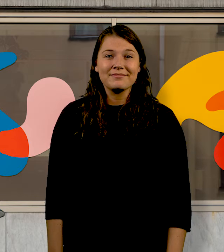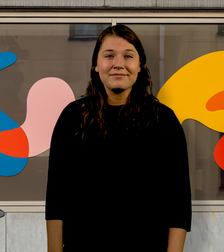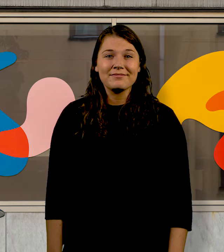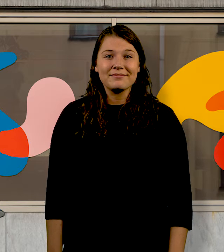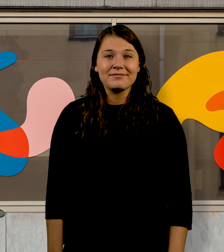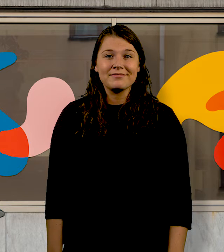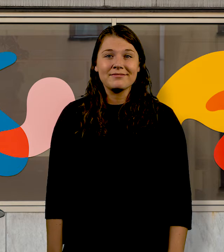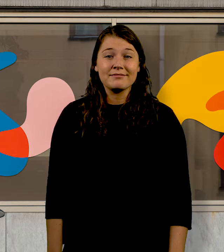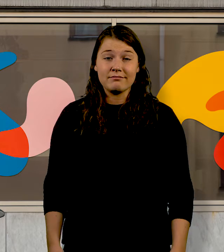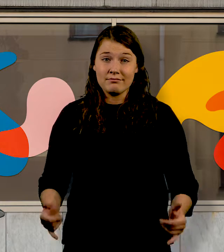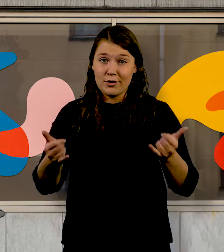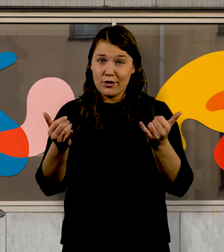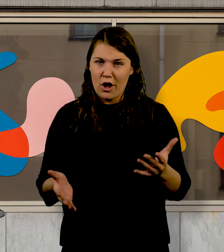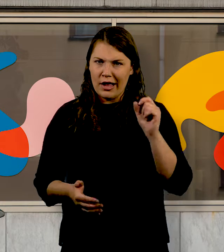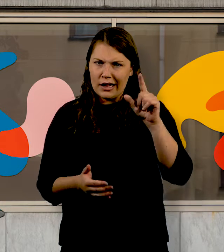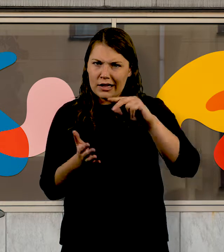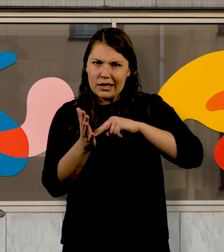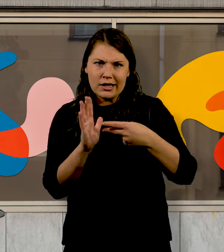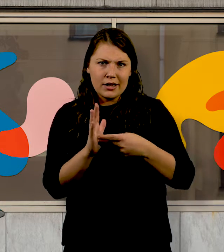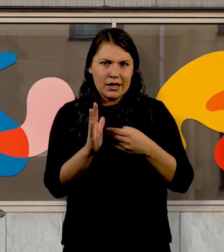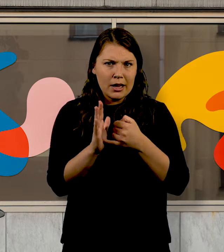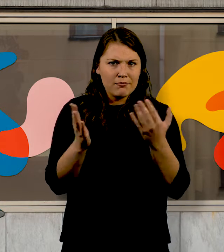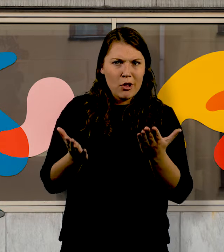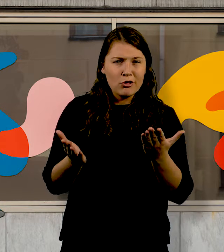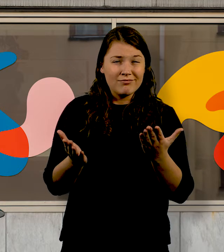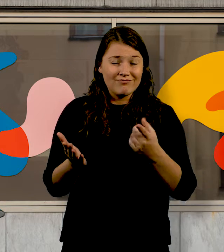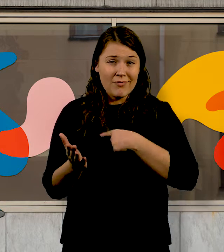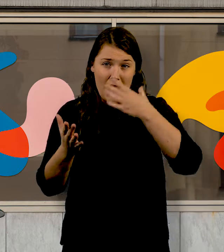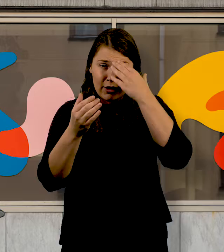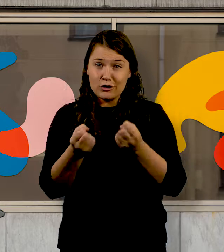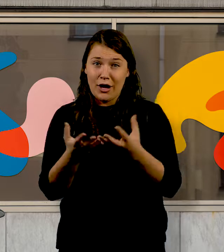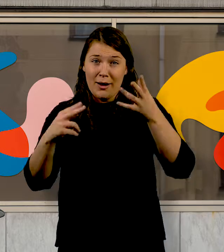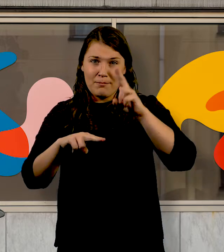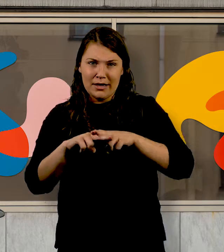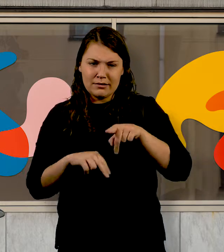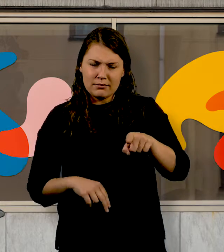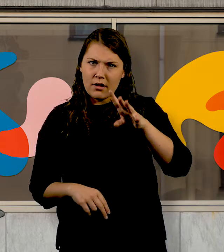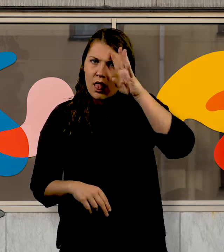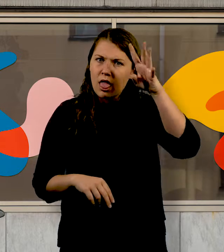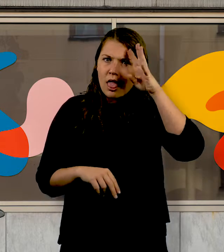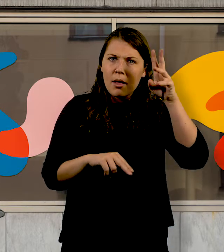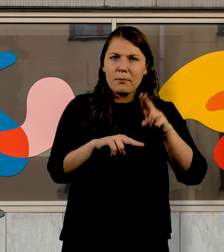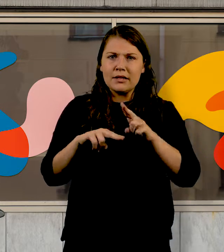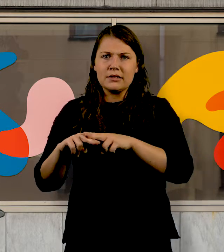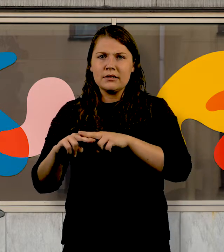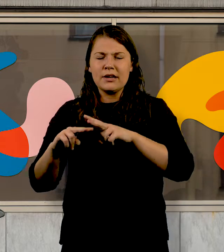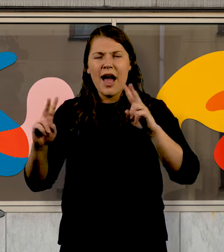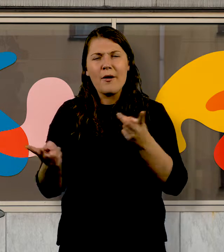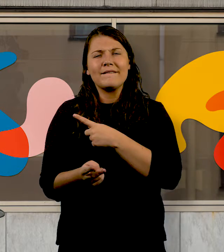möjligheter till en flykt från densamma. Ur det perspektivet kan hennes abstrakta figurer för den som suktar efter